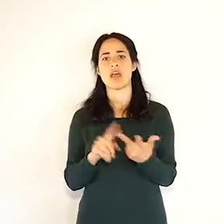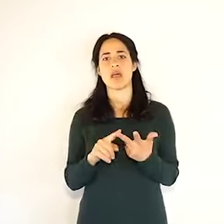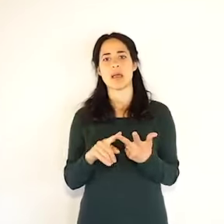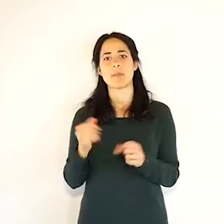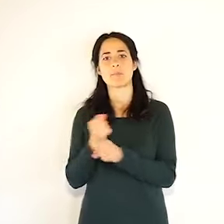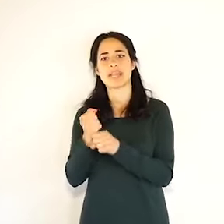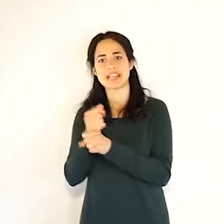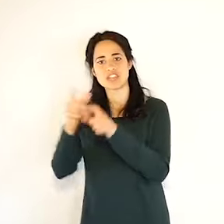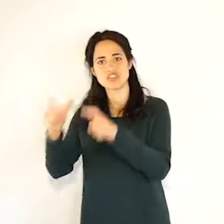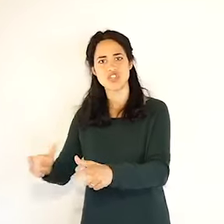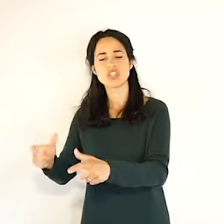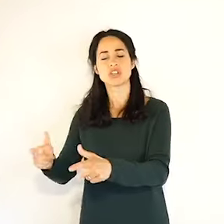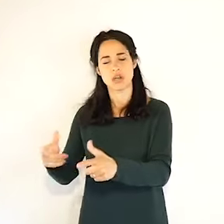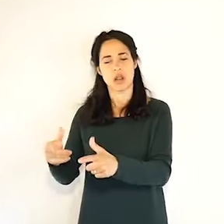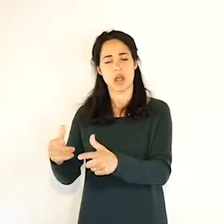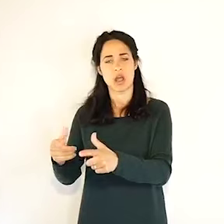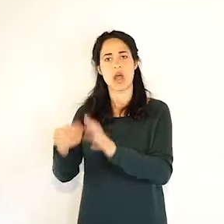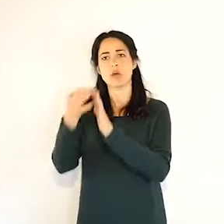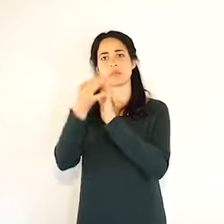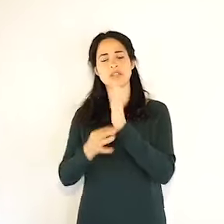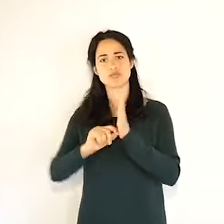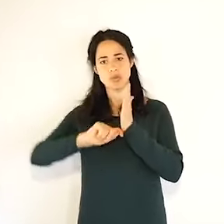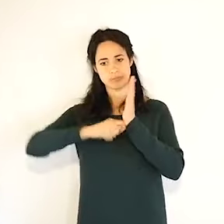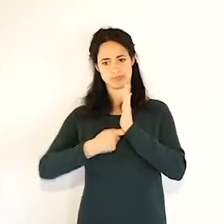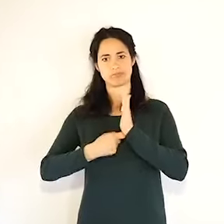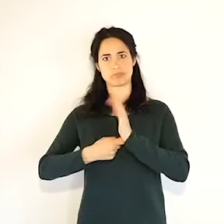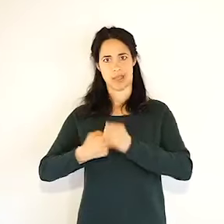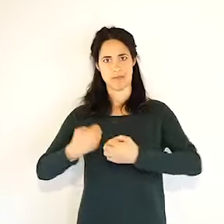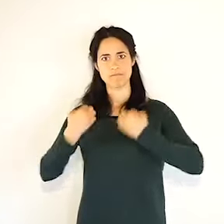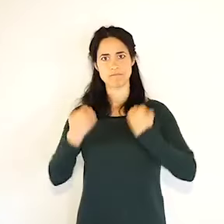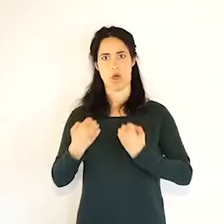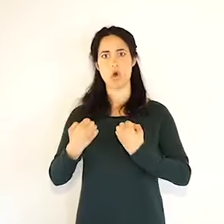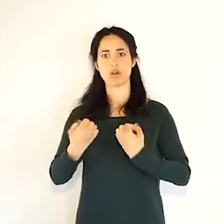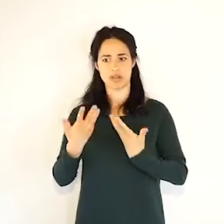per ritornare a una condizione di normalità